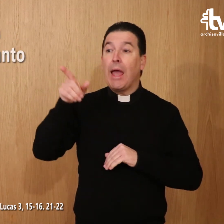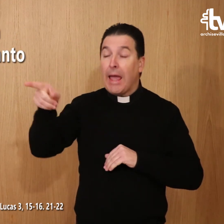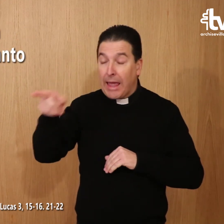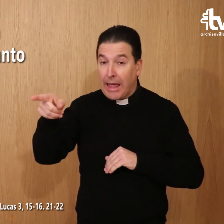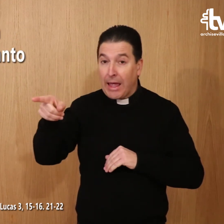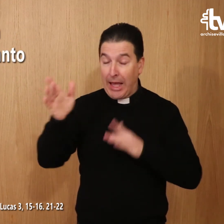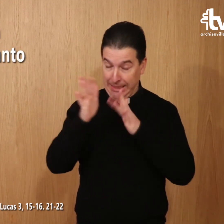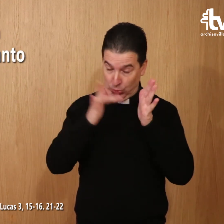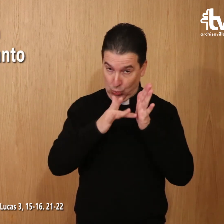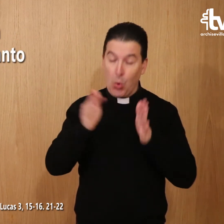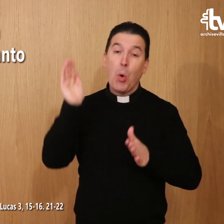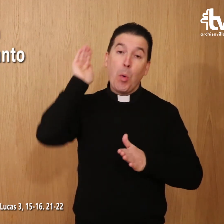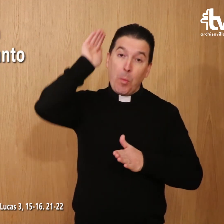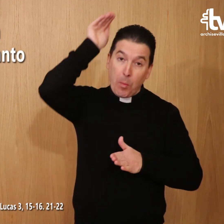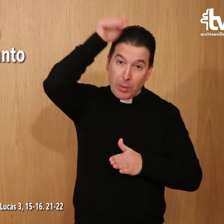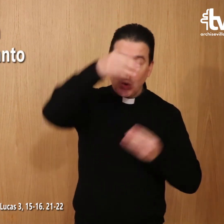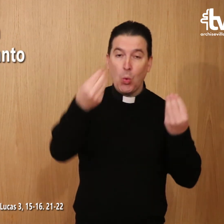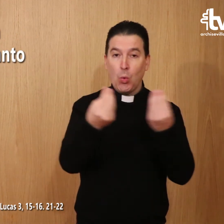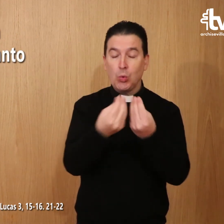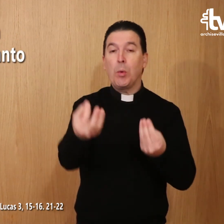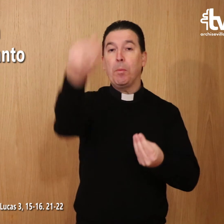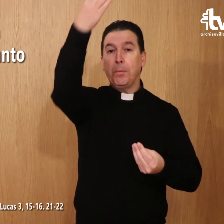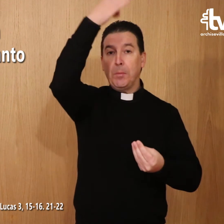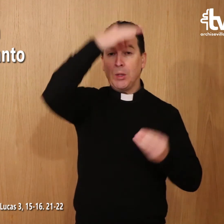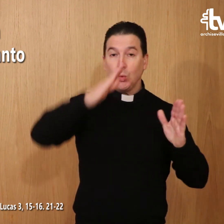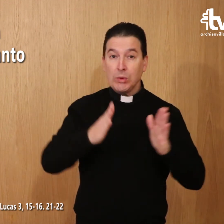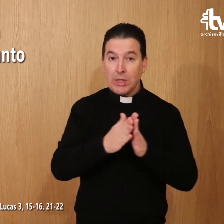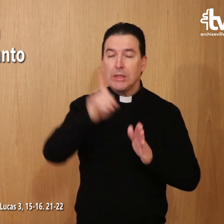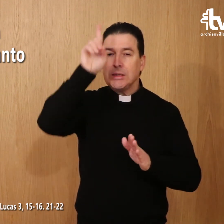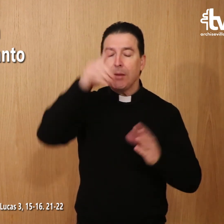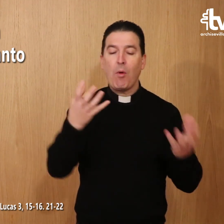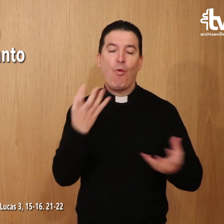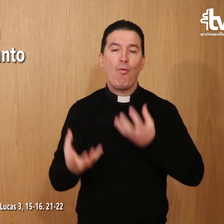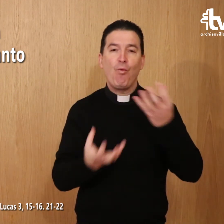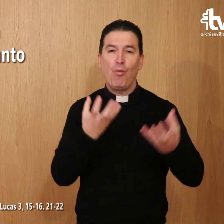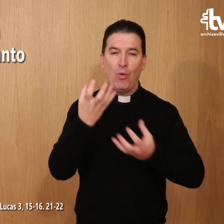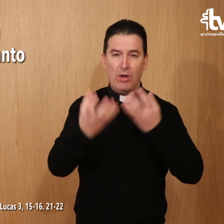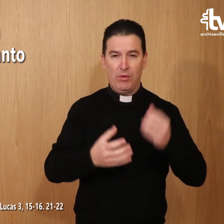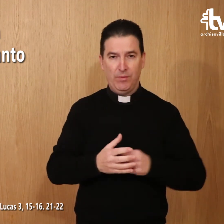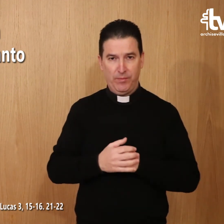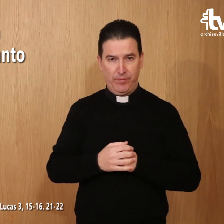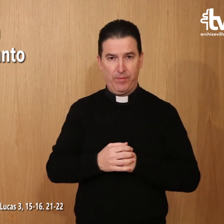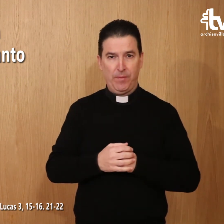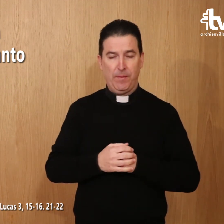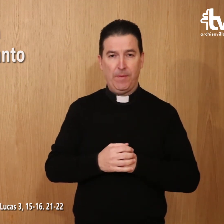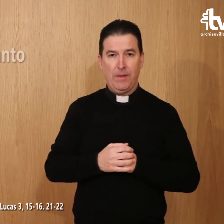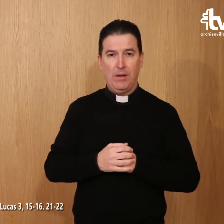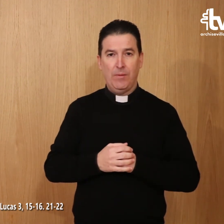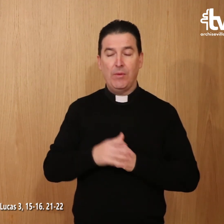Él os bautizará con Espíritu Santo y fuego. Y